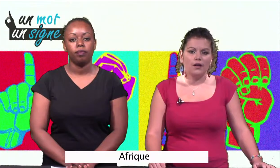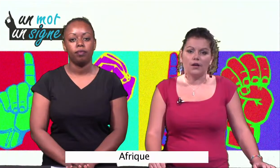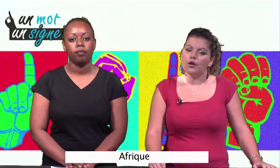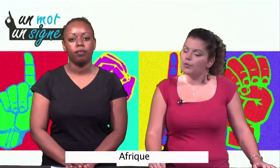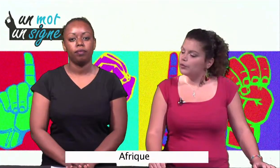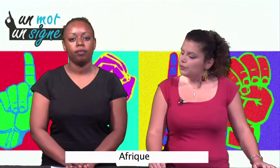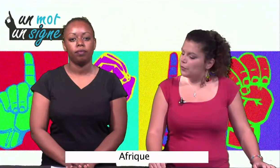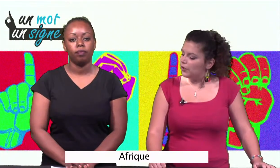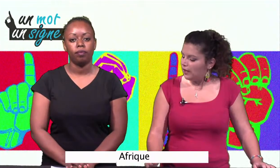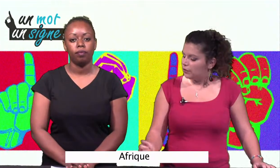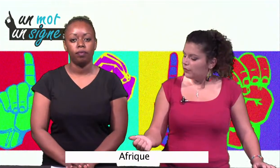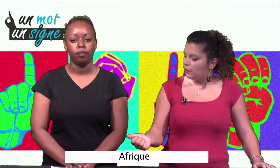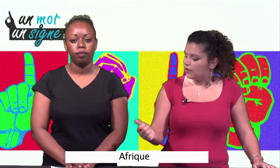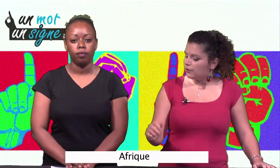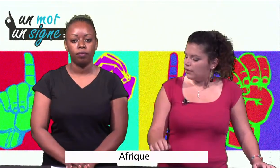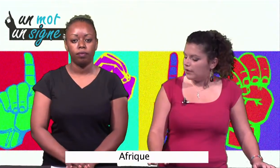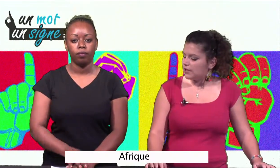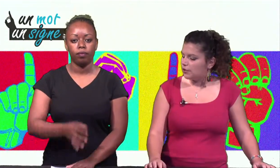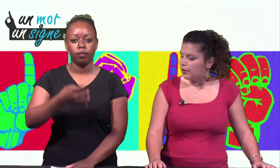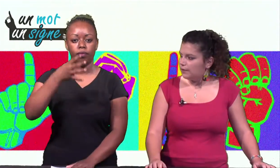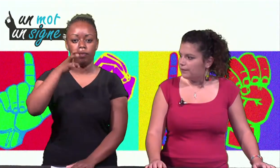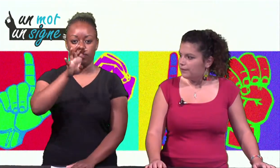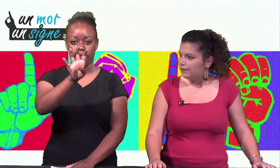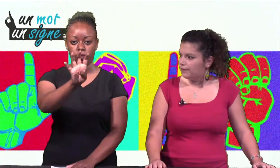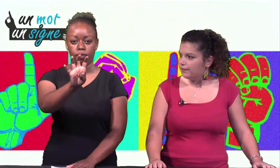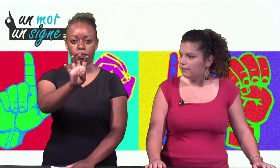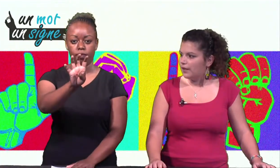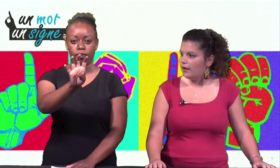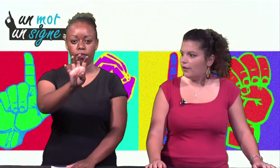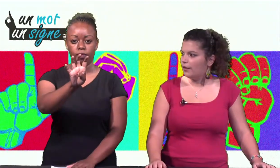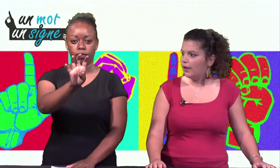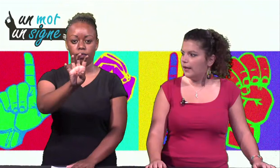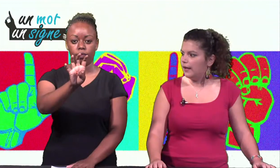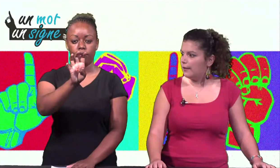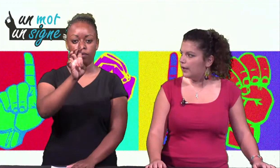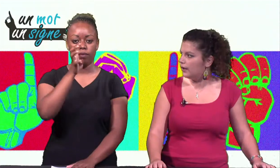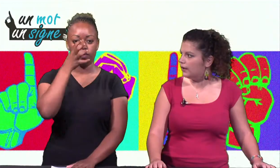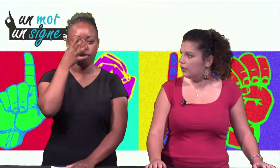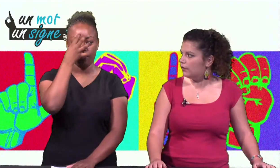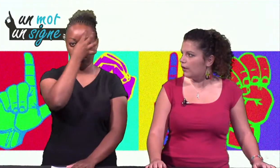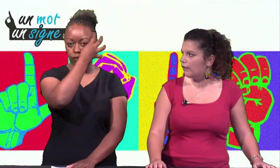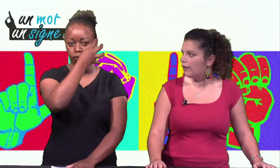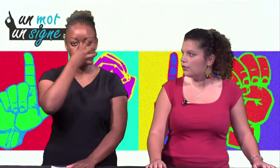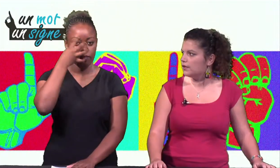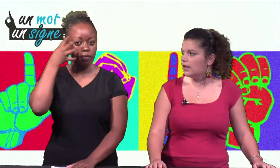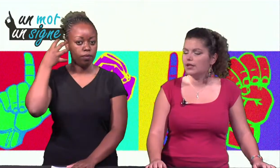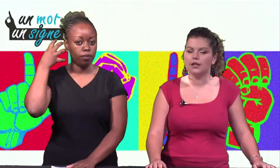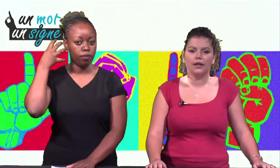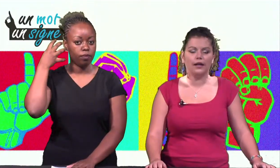Peux-tu me montrer la configuration des mains s'il te plaît ? D'accord et après il revient vers le visage et il